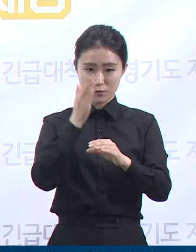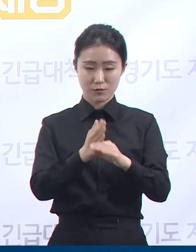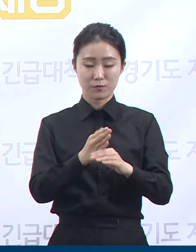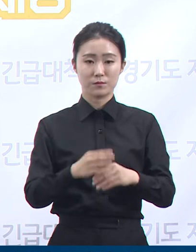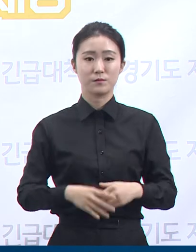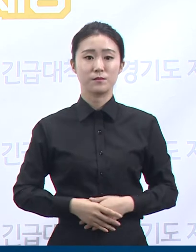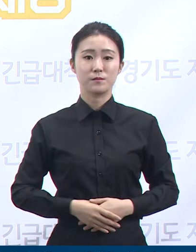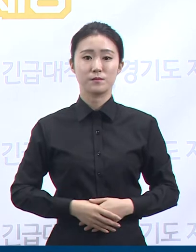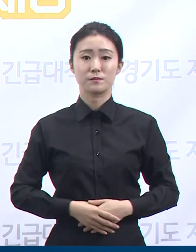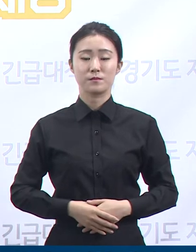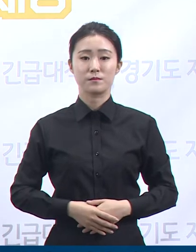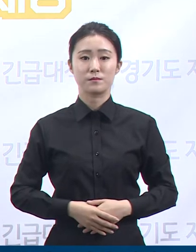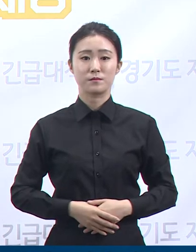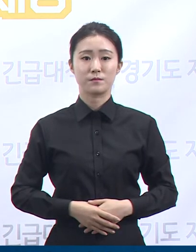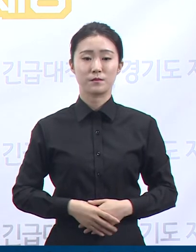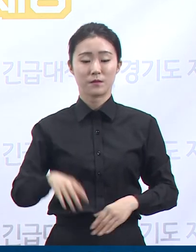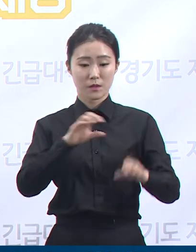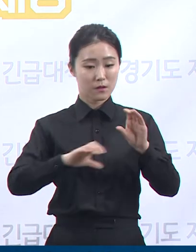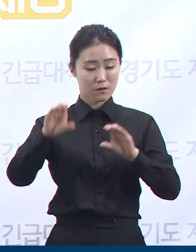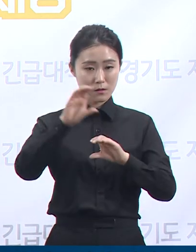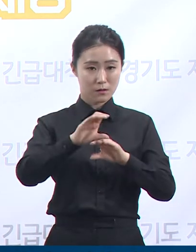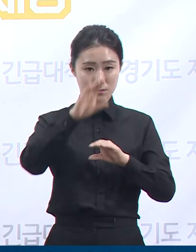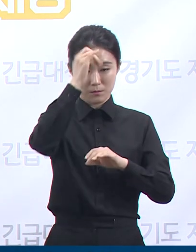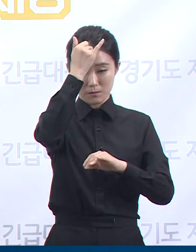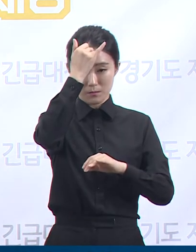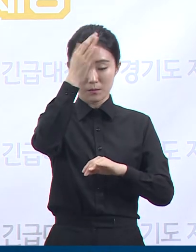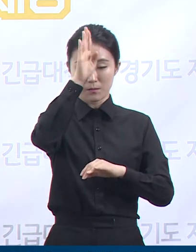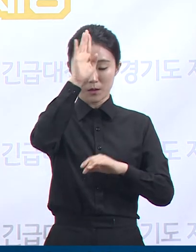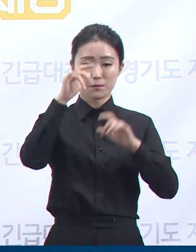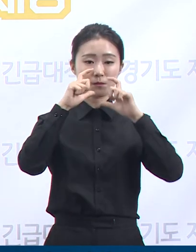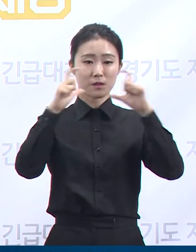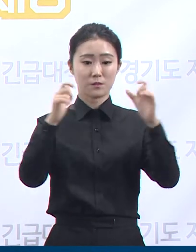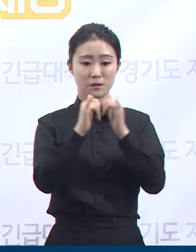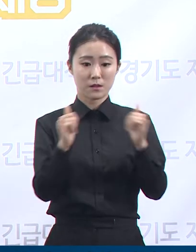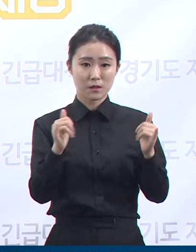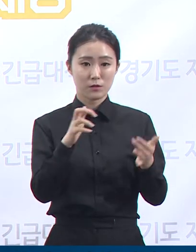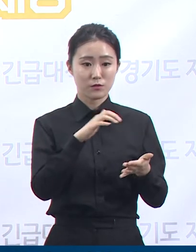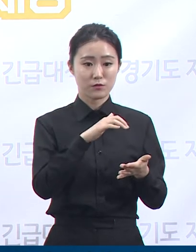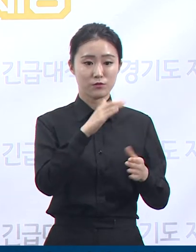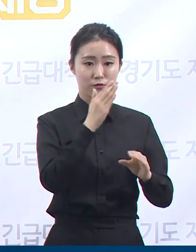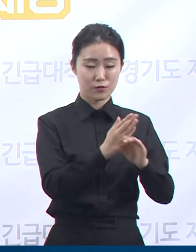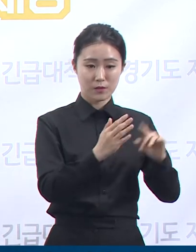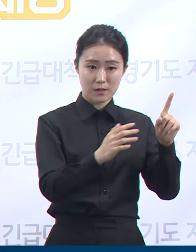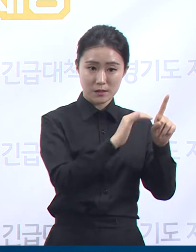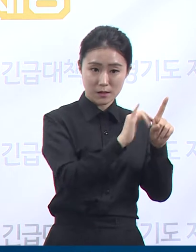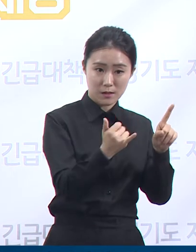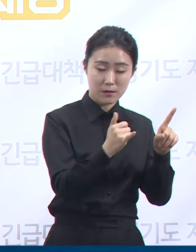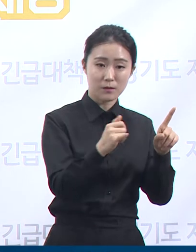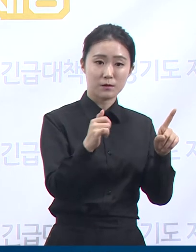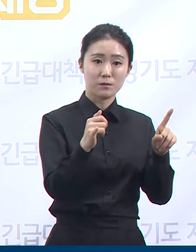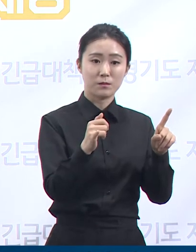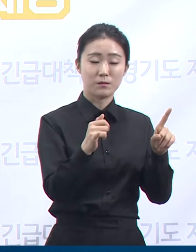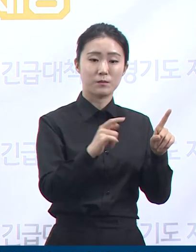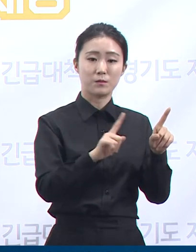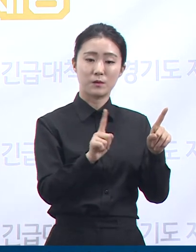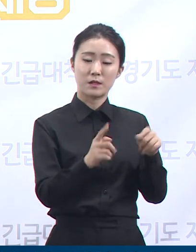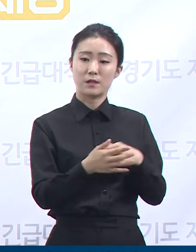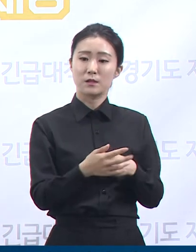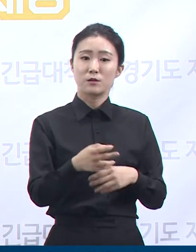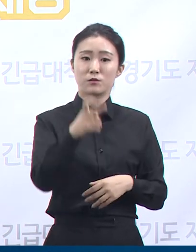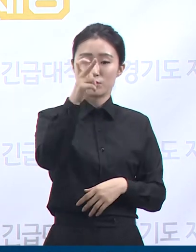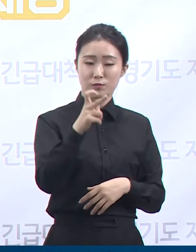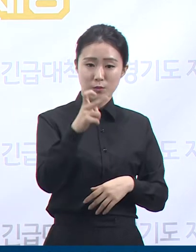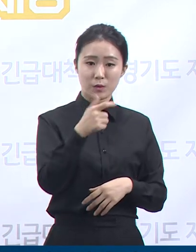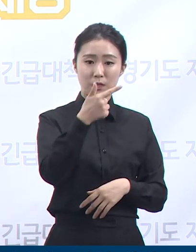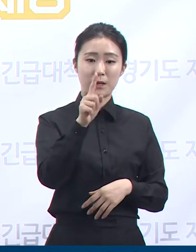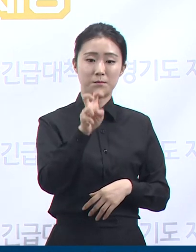중입니다. 추가 확진자 중 1명이 6월 27일 군포시 소재 남천병원에 입원한 이력이 있어 동일